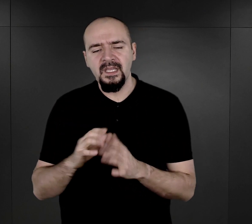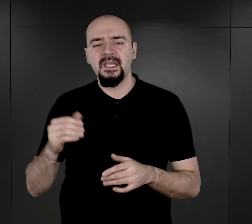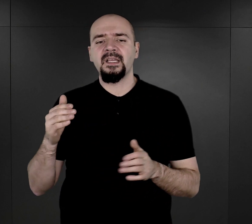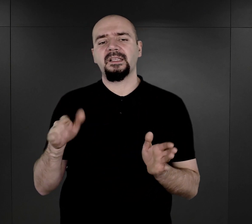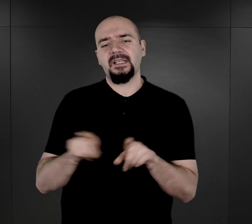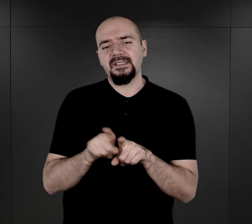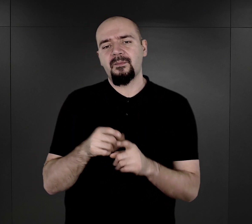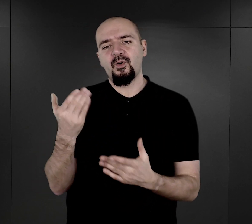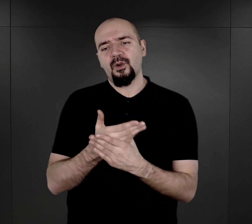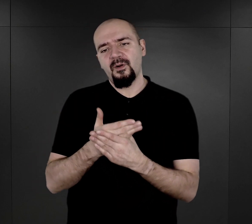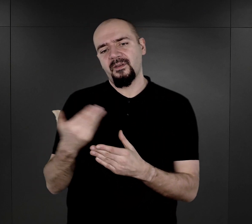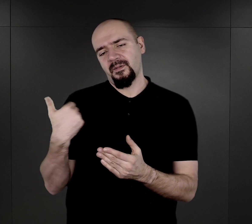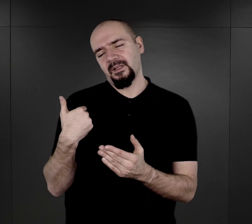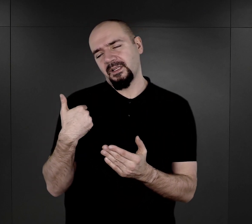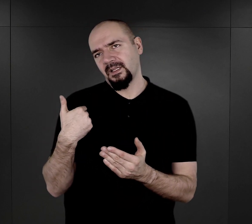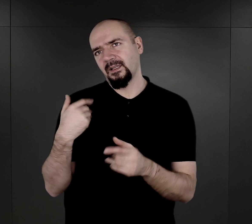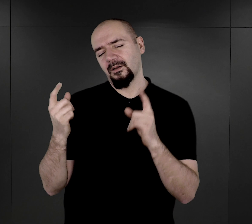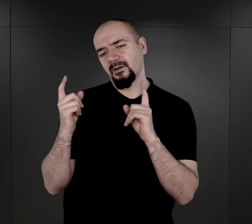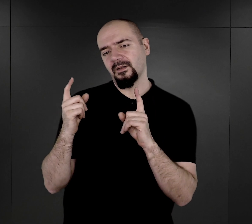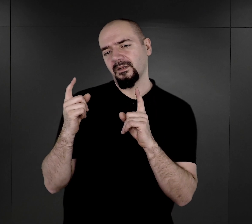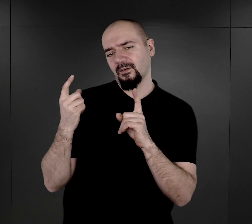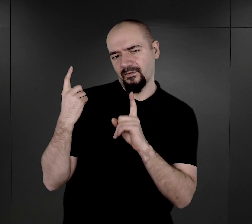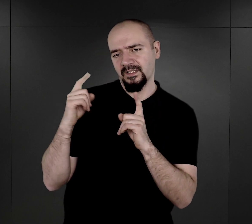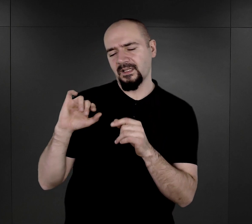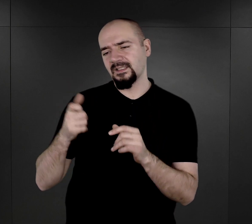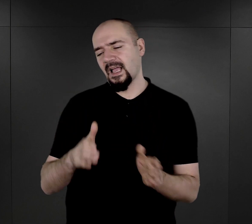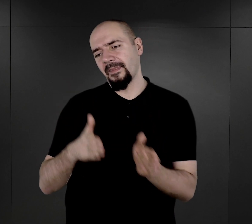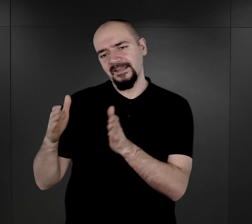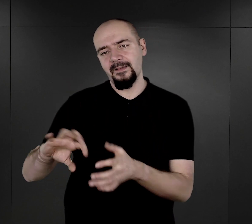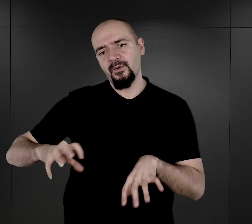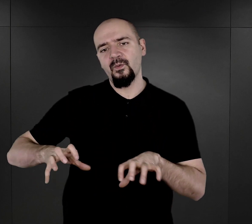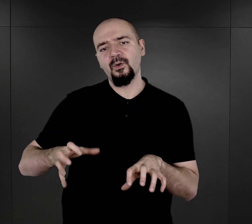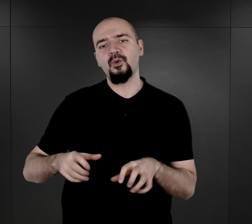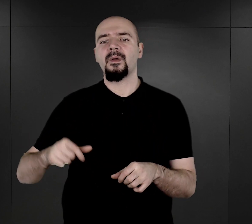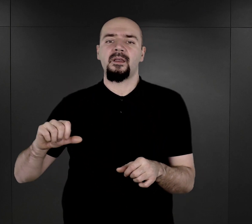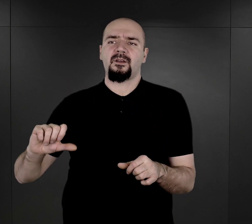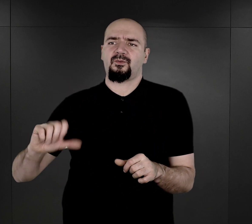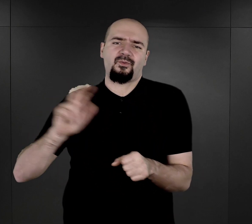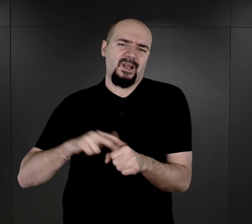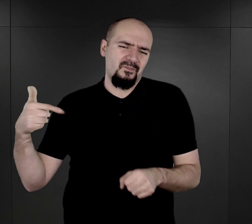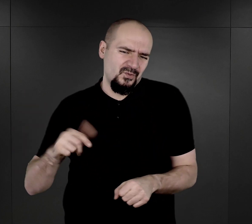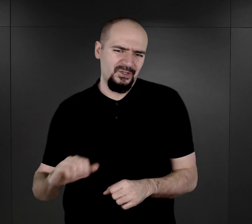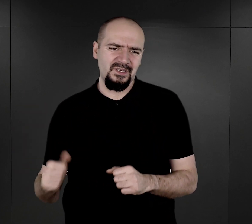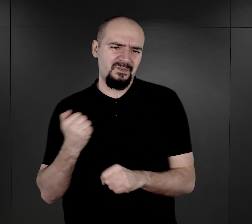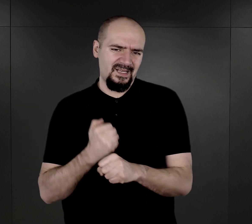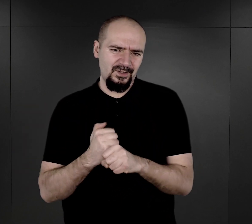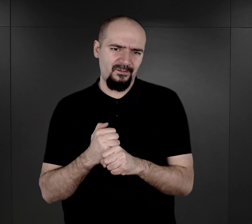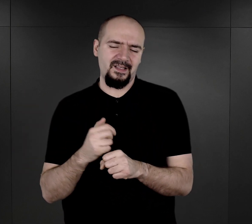Romowie byli uważani za kolejną grupę, która przede wszystkim może pracować. W związku z tym tak to